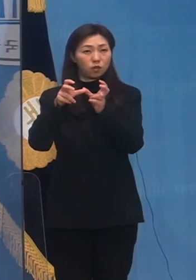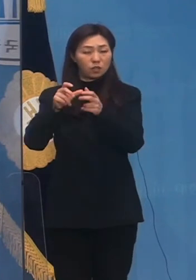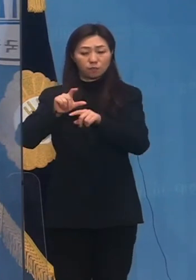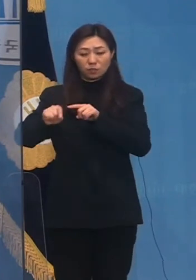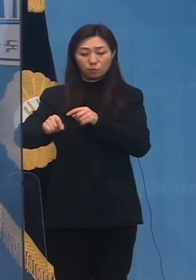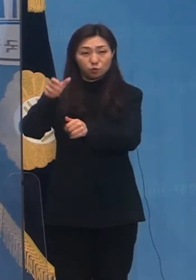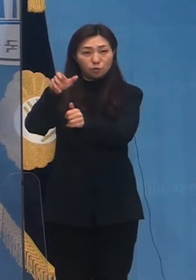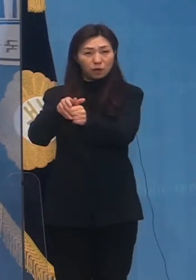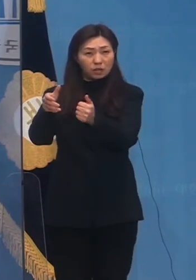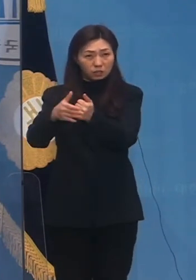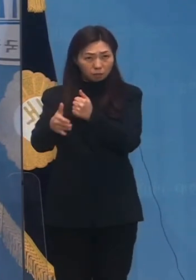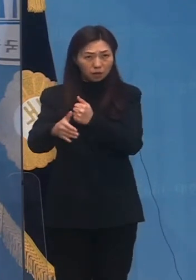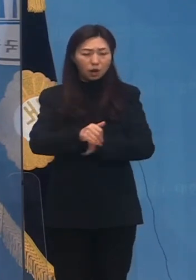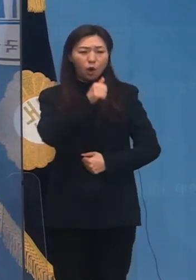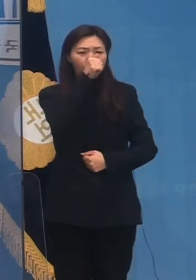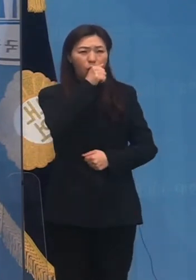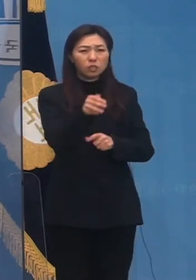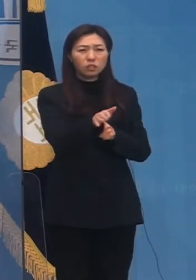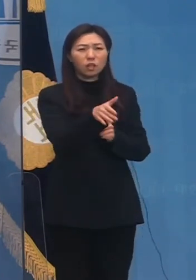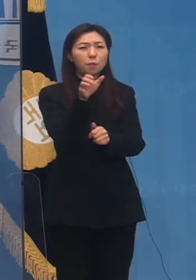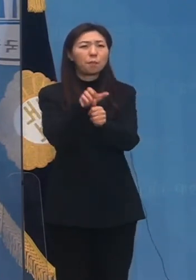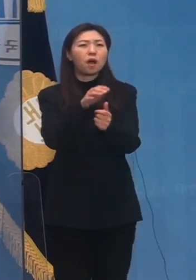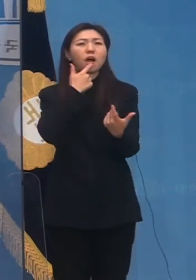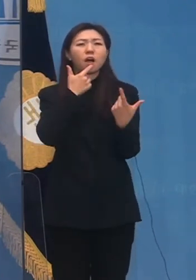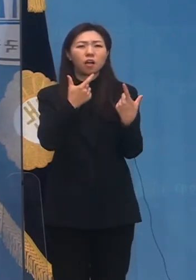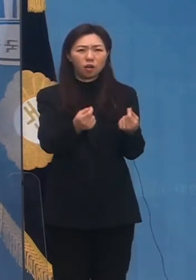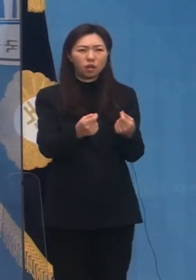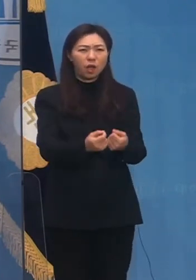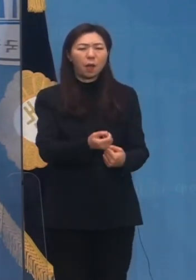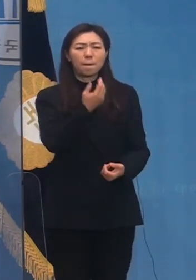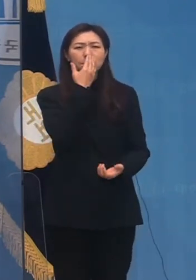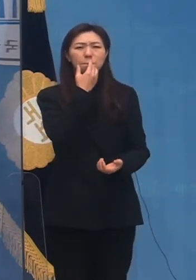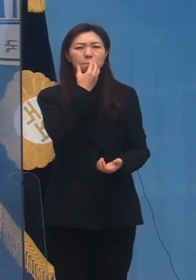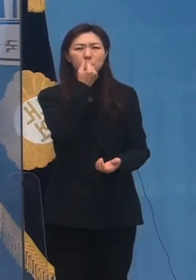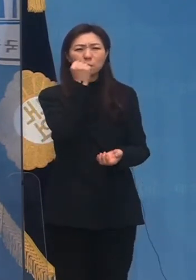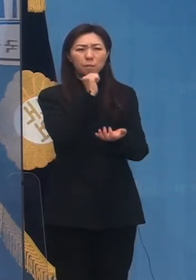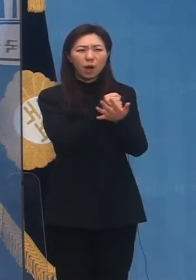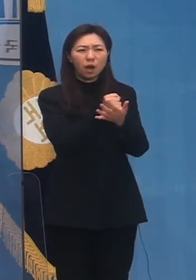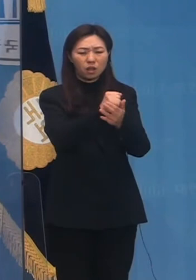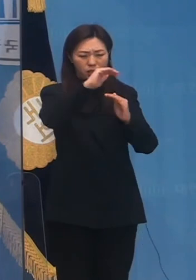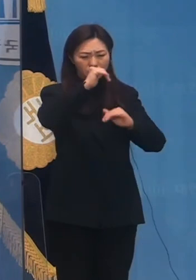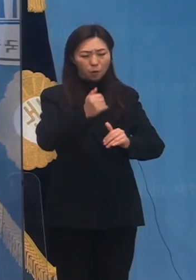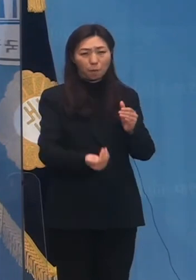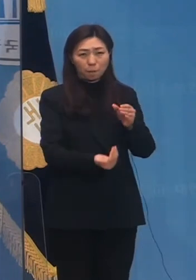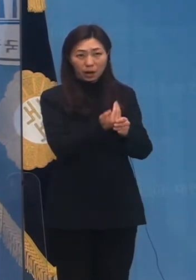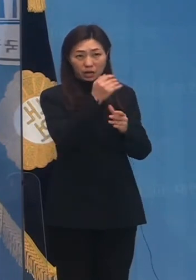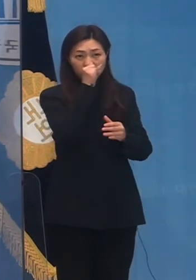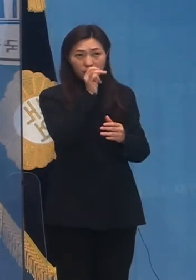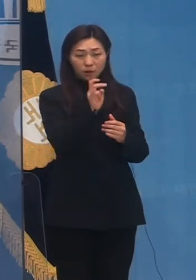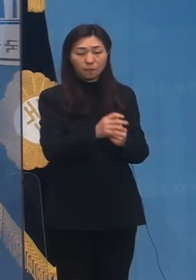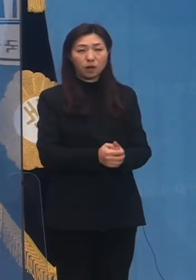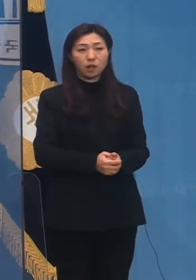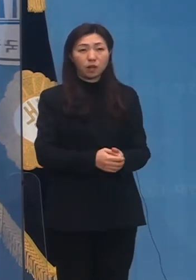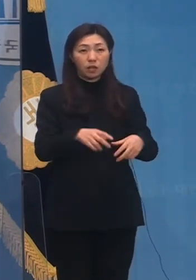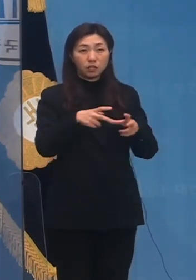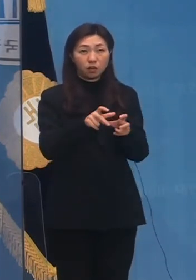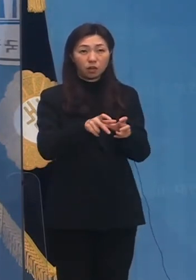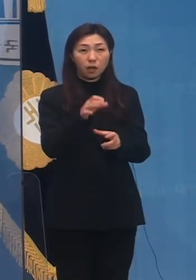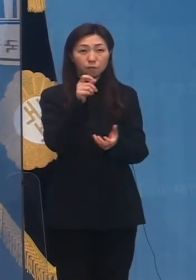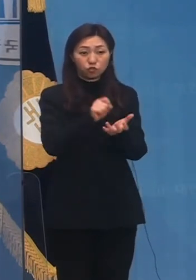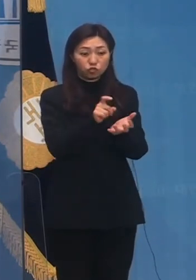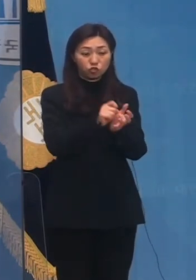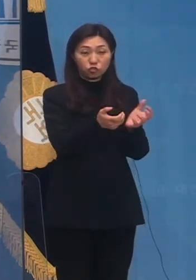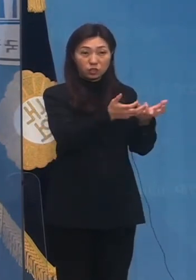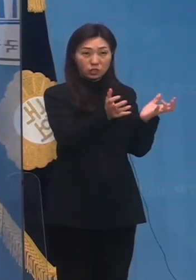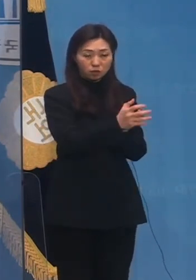더불어민주당 이재명 대선 후보의 성남시장 재직 당시 비리 혐의 의혹인 성남FC 후원금 사건에 대해